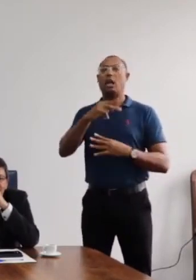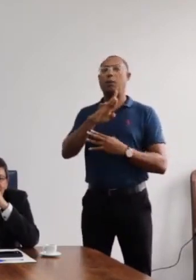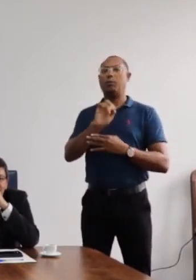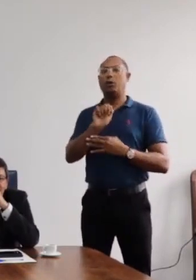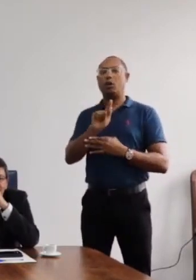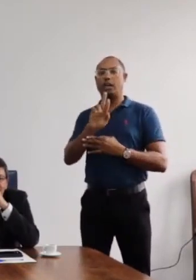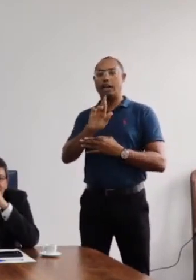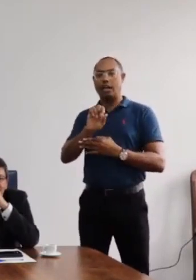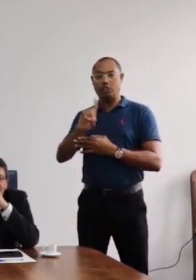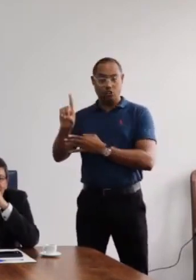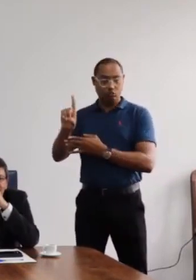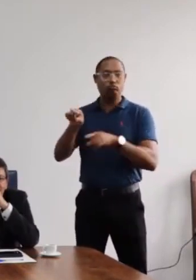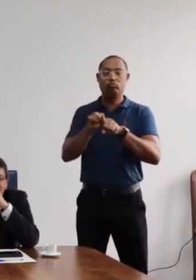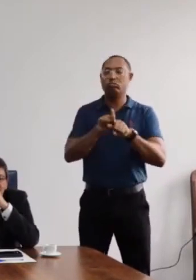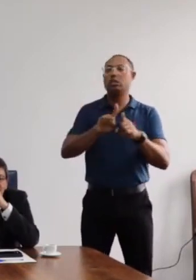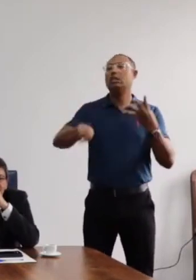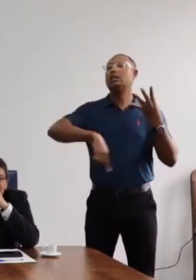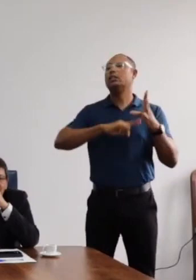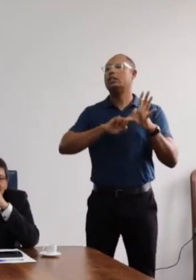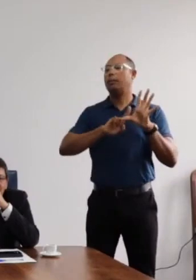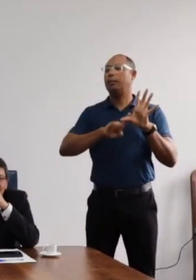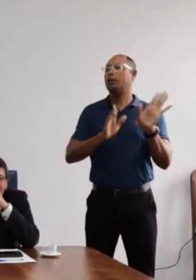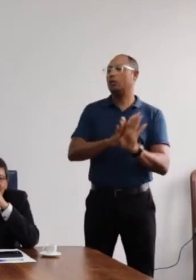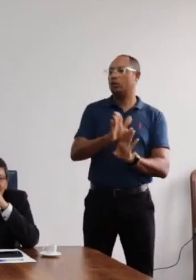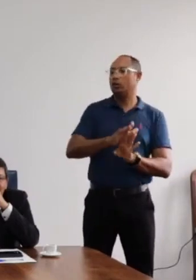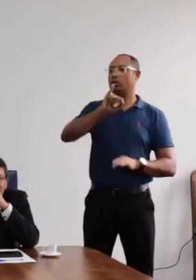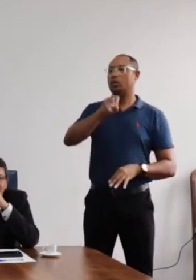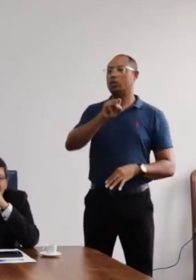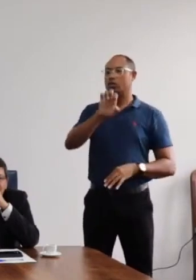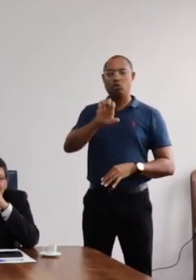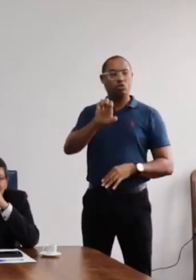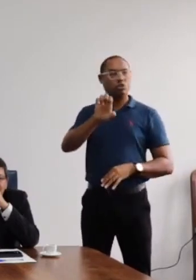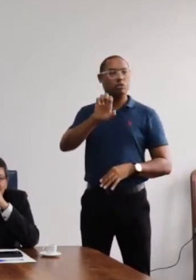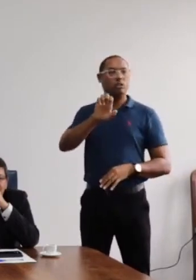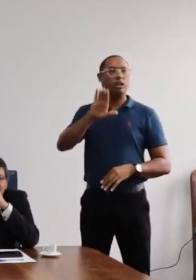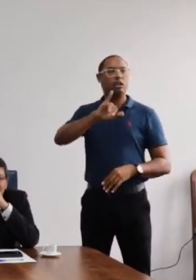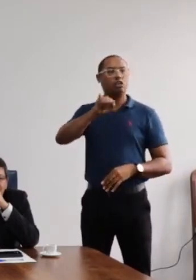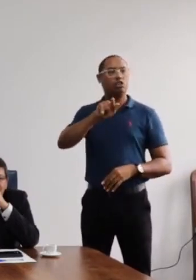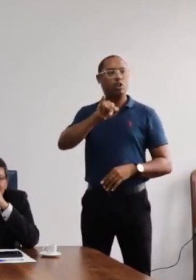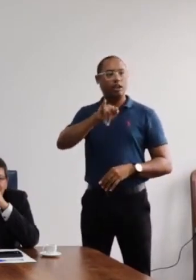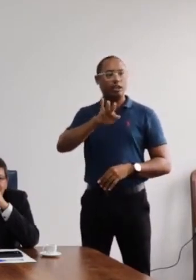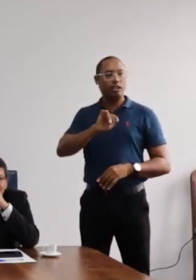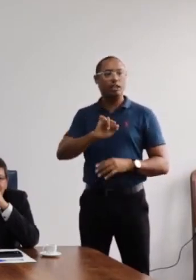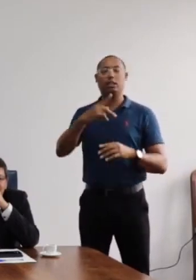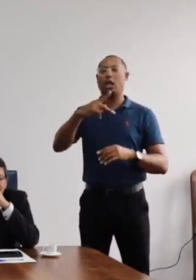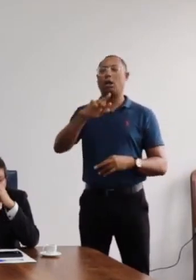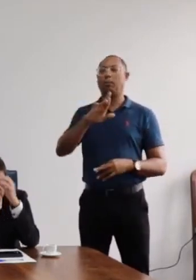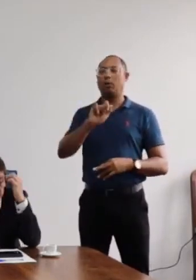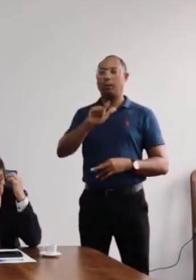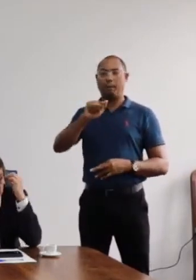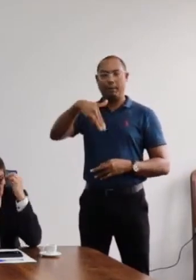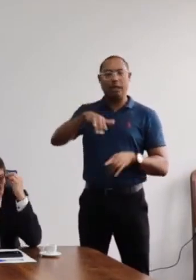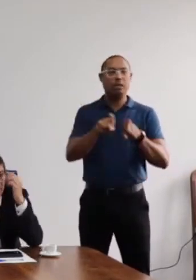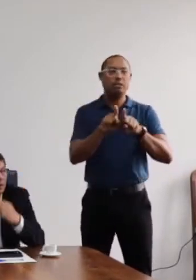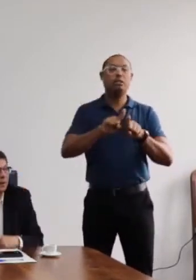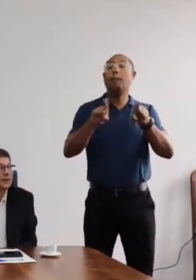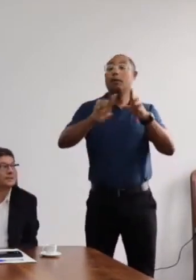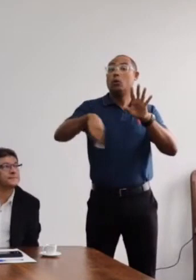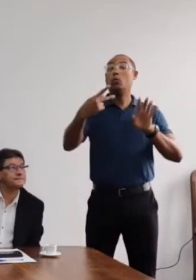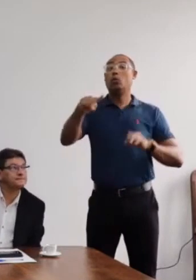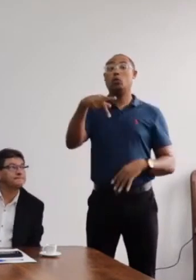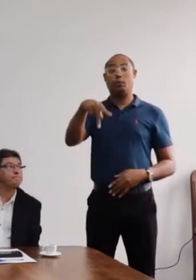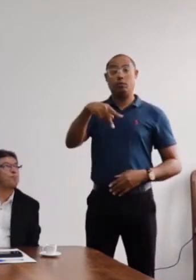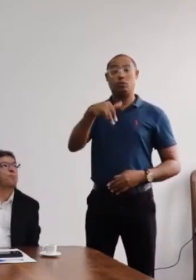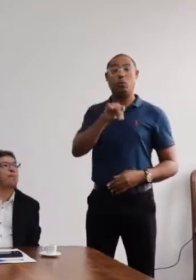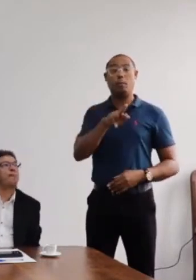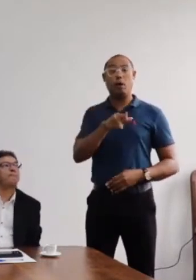pro-reitora de graduação, conselheiro José Joaquim, pro-reitor da PROPLAN, conselheiro professor Maurício Ferreira Silva,